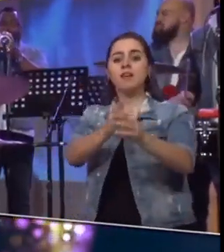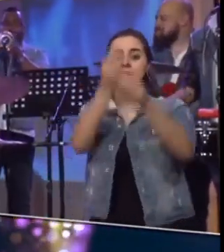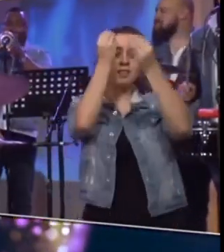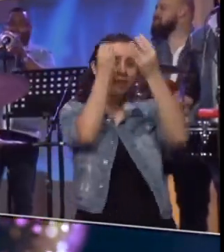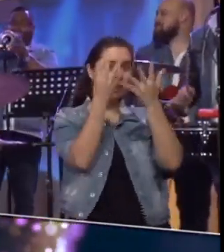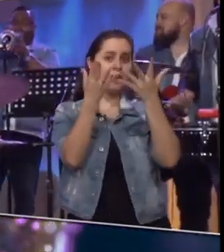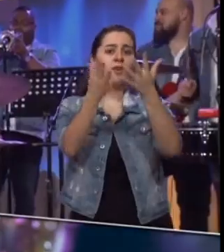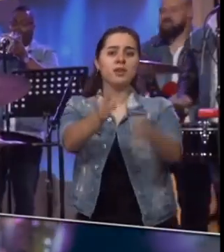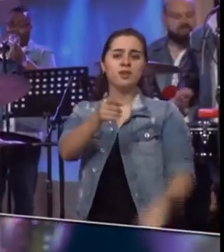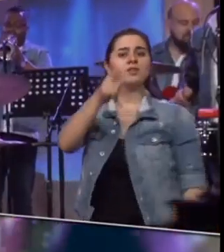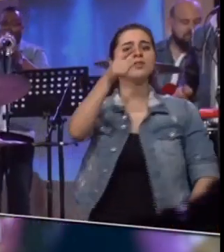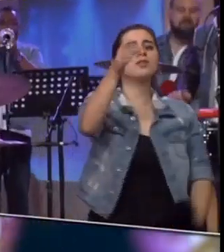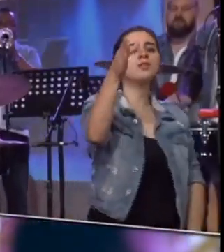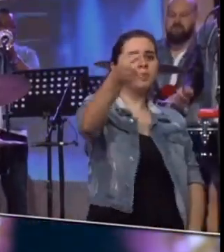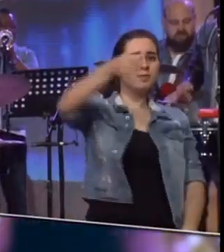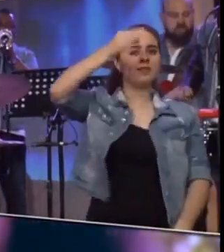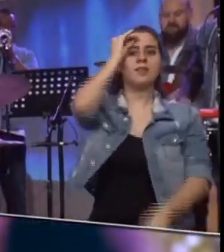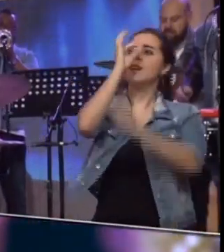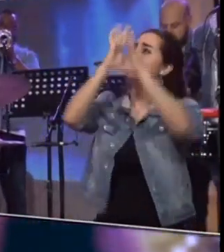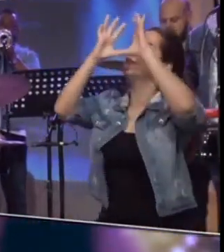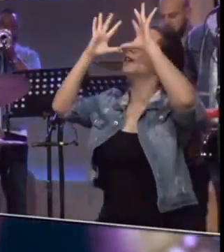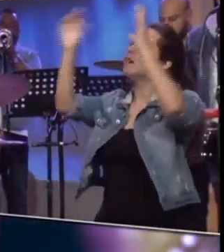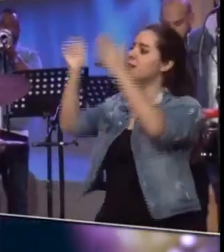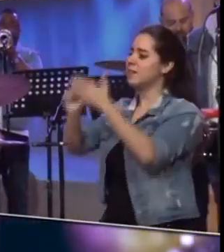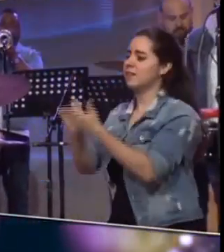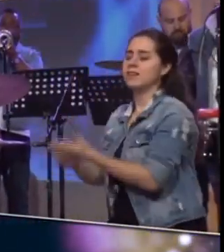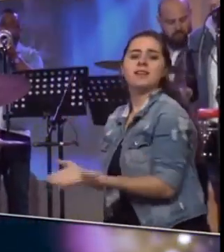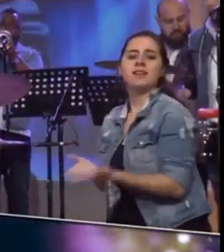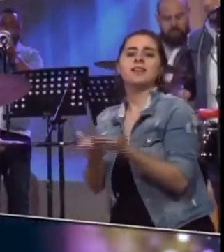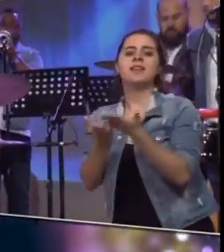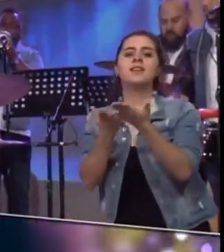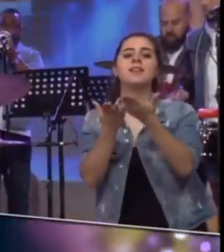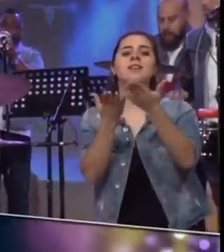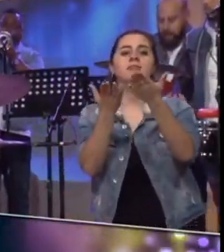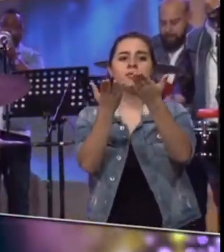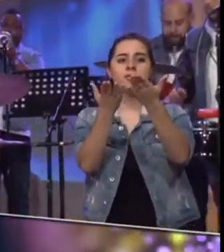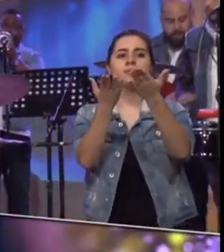Quiero que tú sepas que por ti la escribí ¡Vamos arriba!